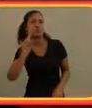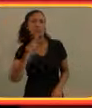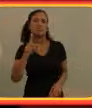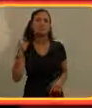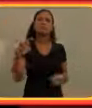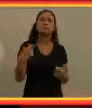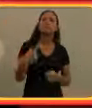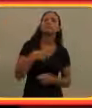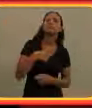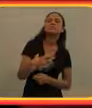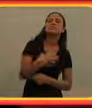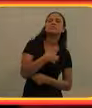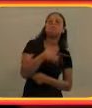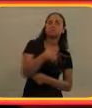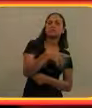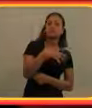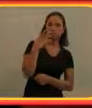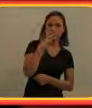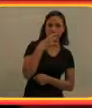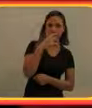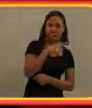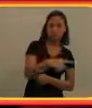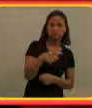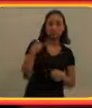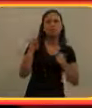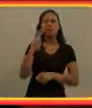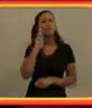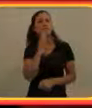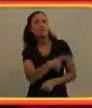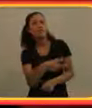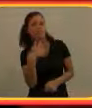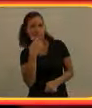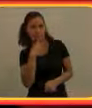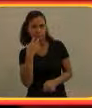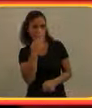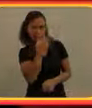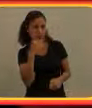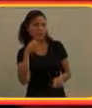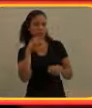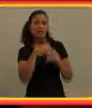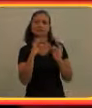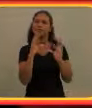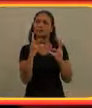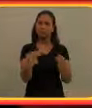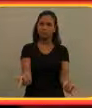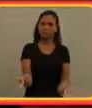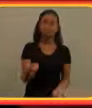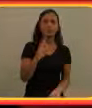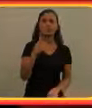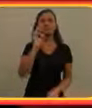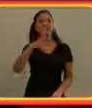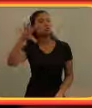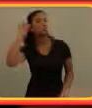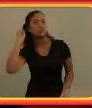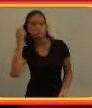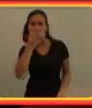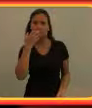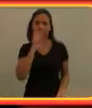Música não é só escutar. Você tem que sentir a música. Você pode ver a música. Música é tudo. Não é só escutar a música.